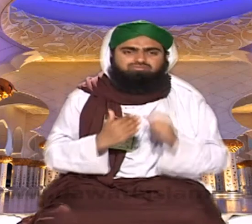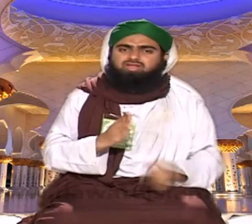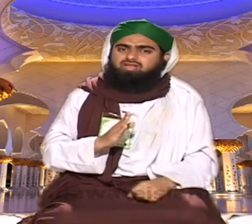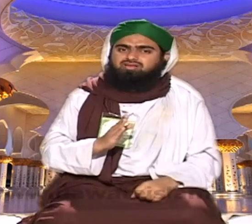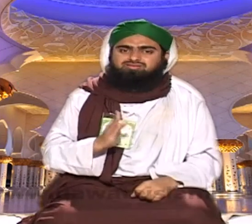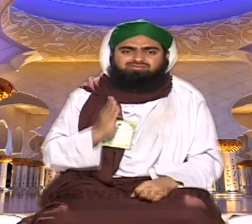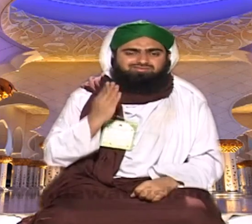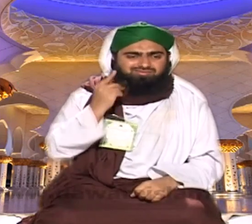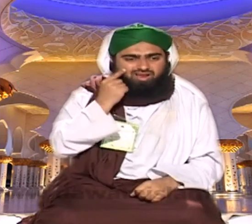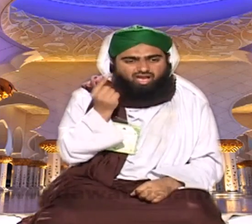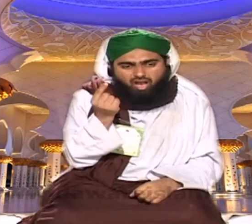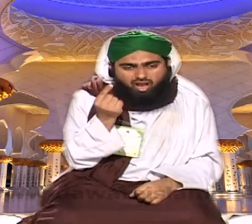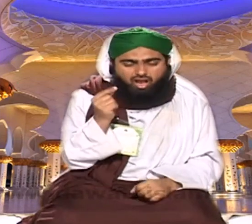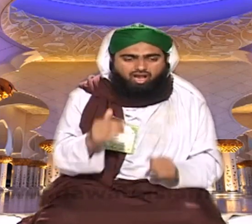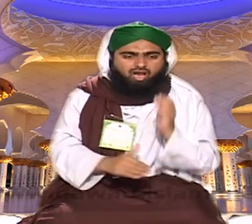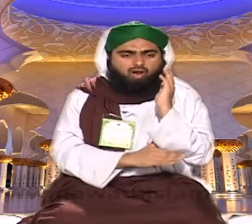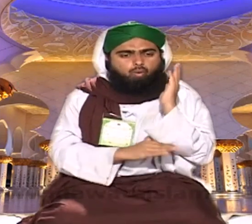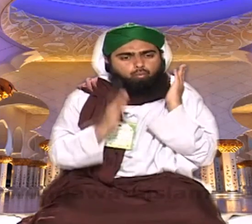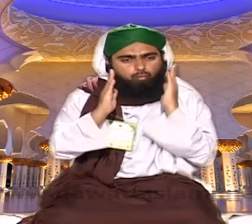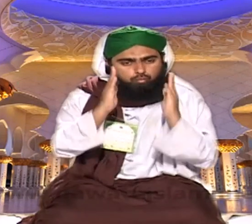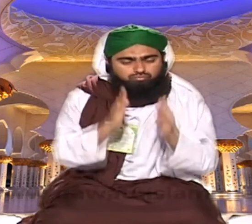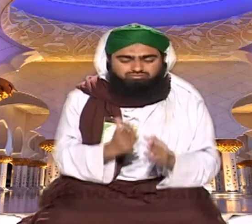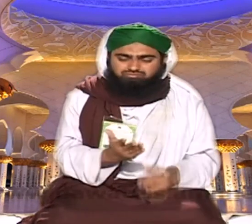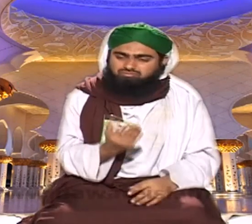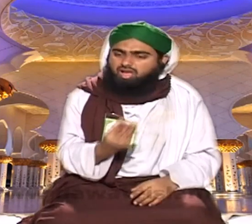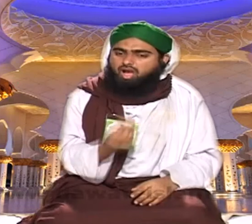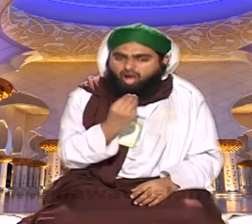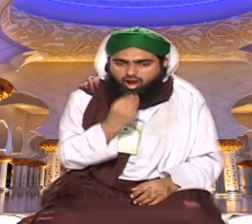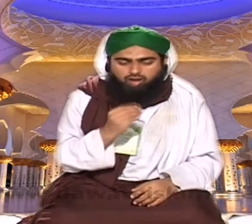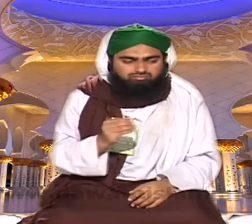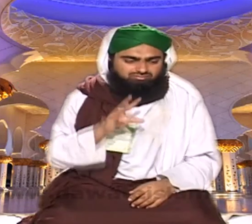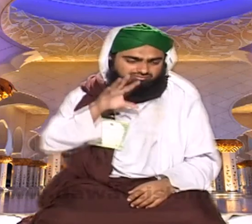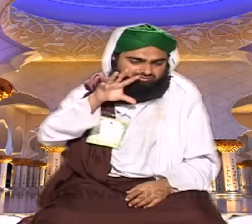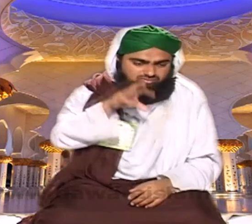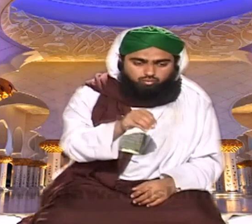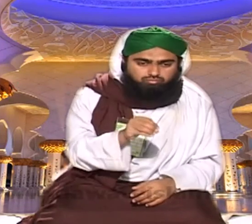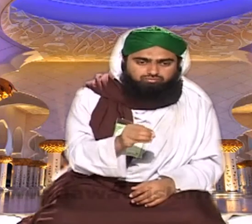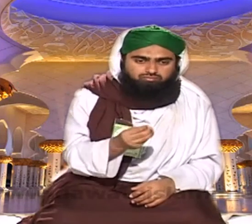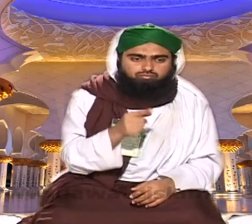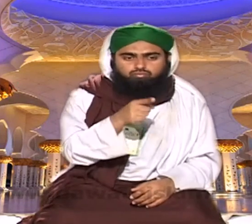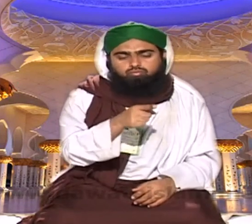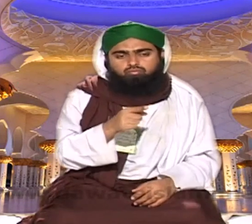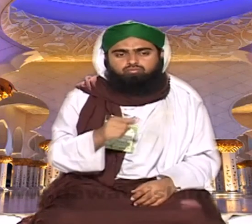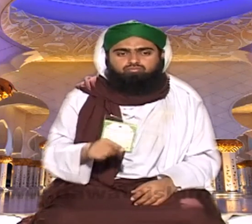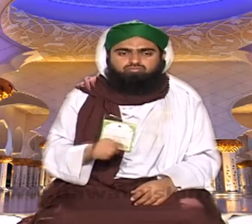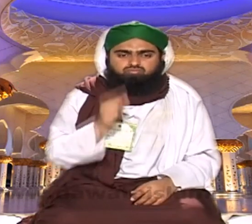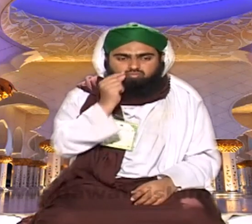مکہی کے کھیت میں جب کسی پودے پر مو ڈال دیتا ہے خندیر کسی پودے پر مو ڈال دیتا ہے